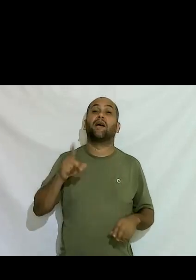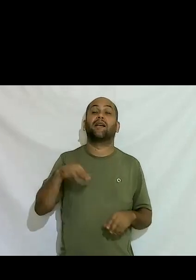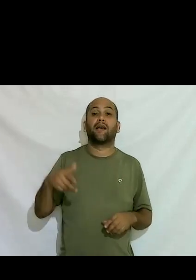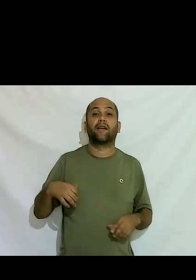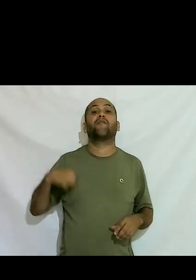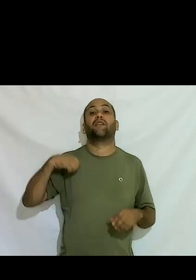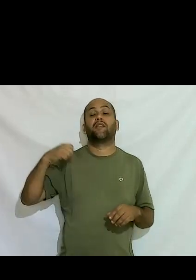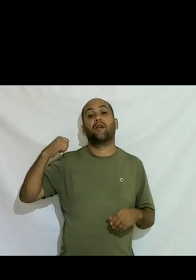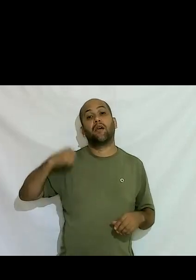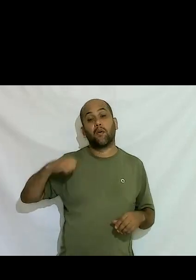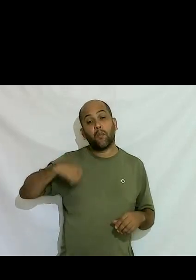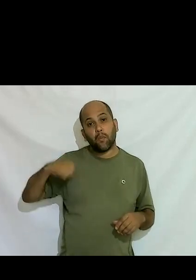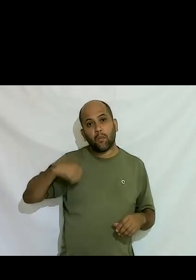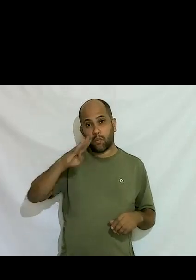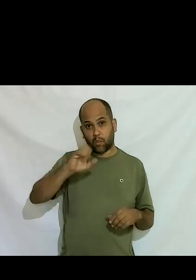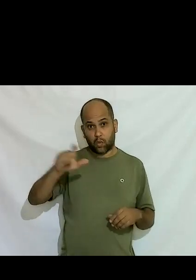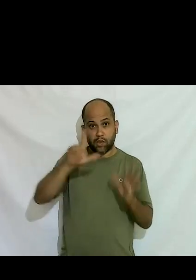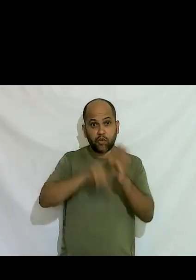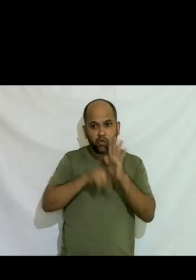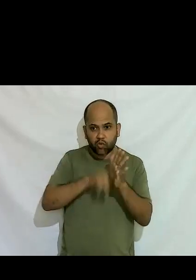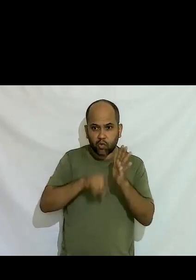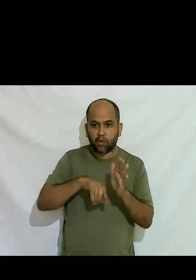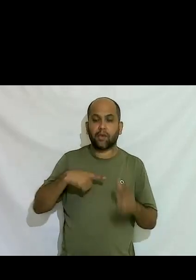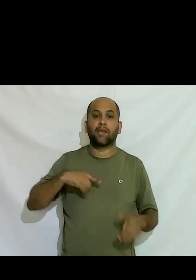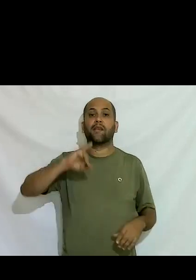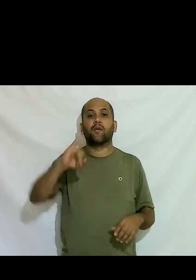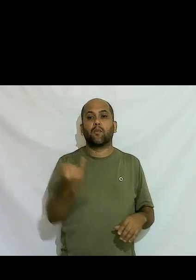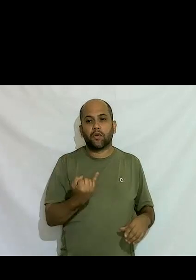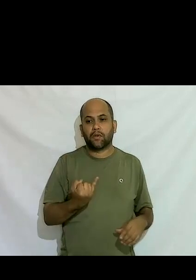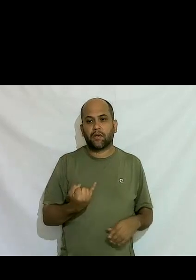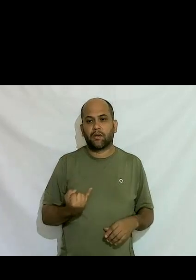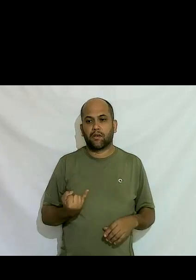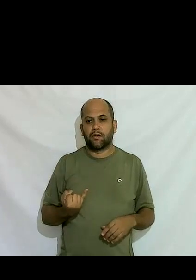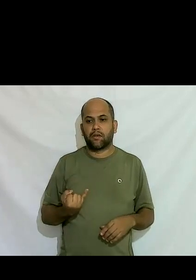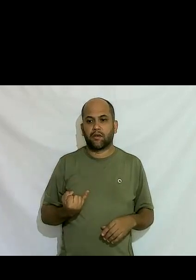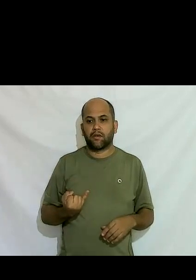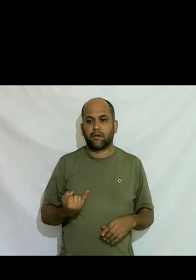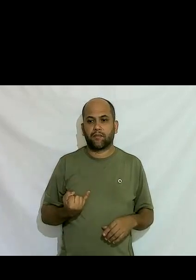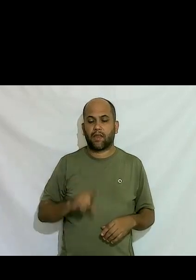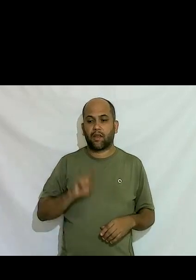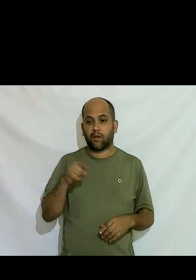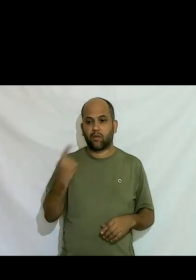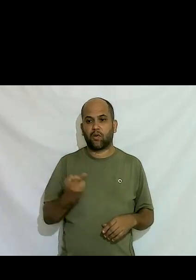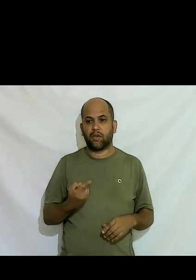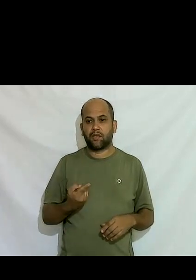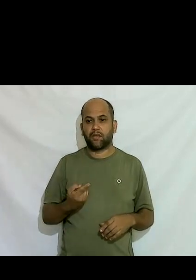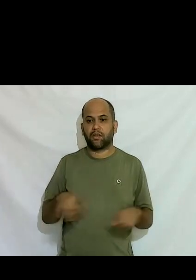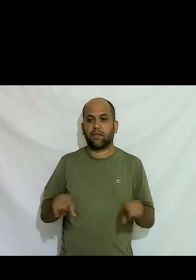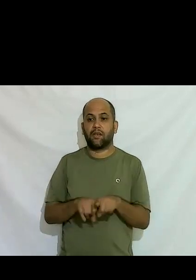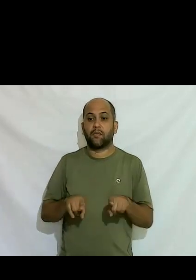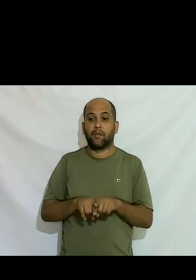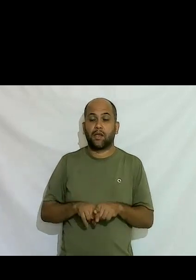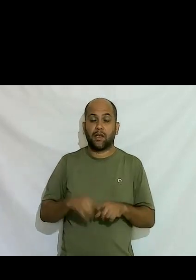que vai ter a oportunidade a gente perpassa esses vieses